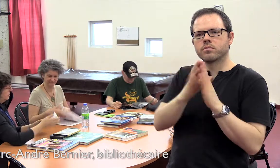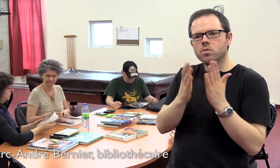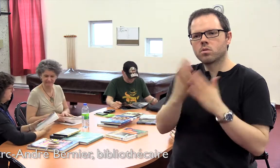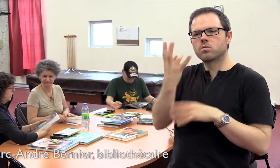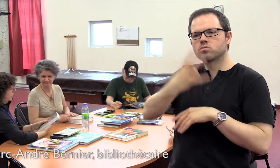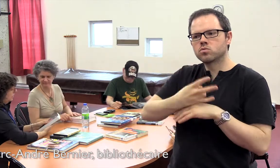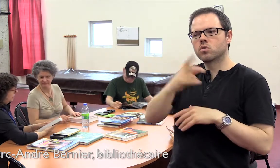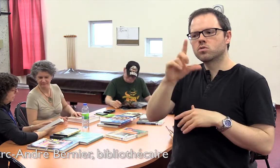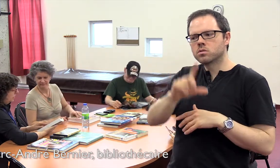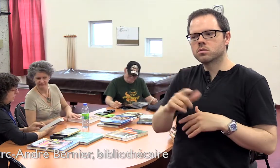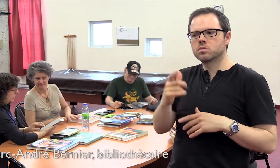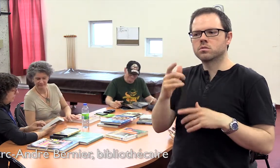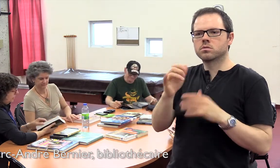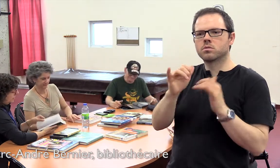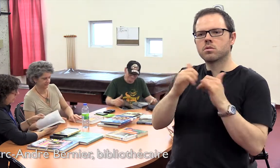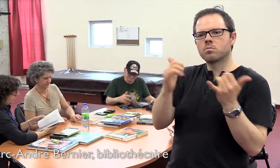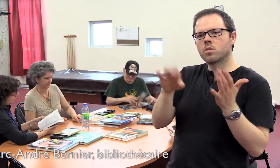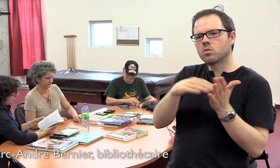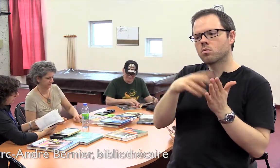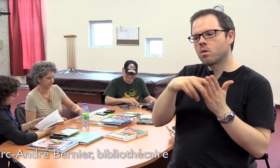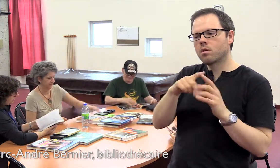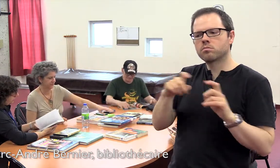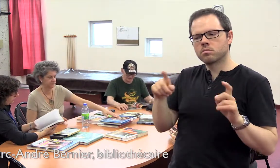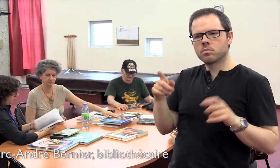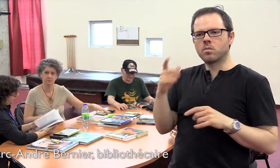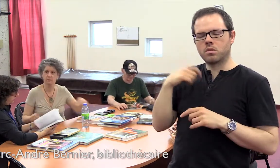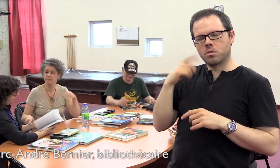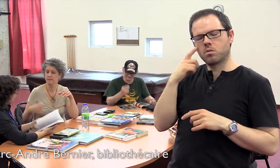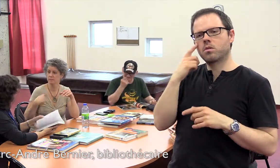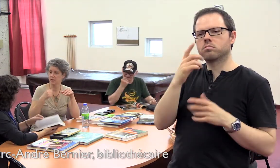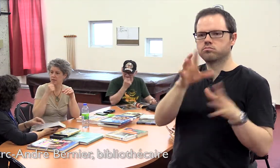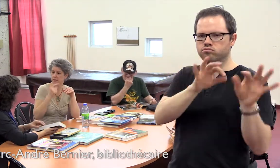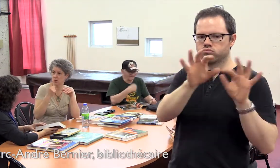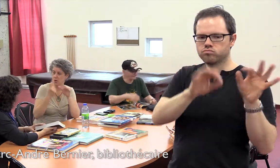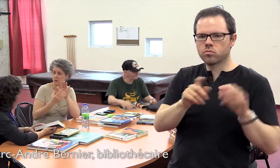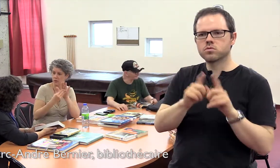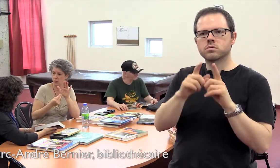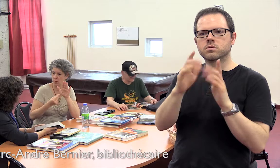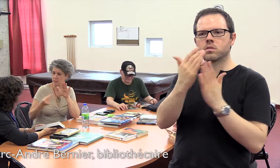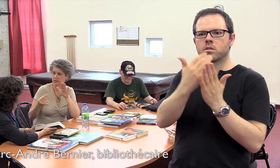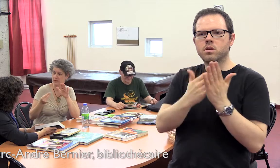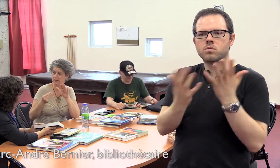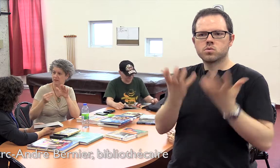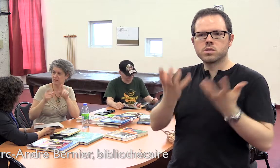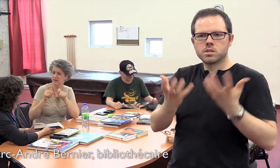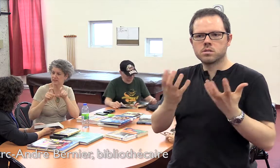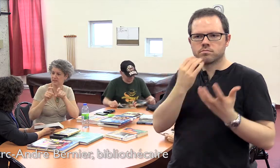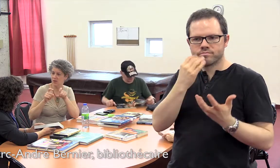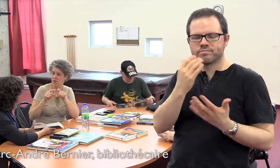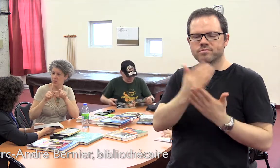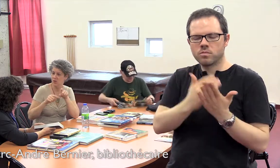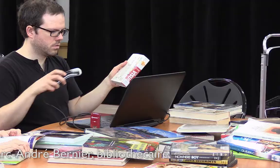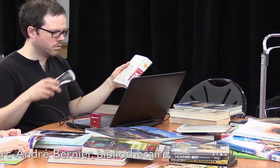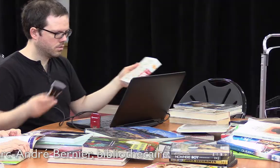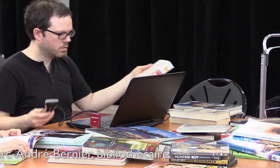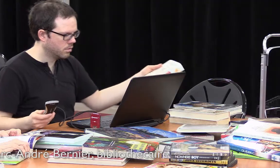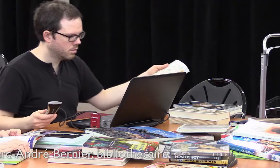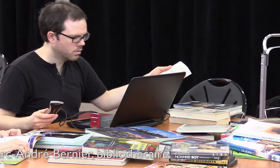'ils seraient plus intéressés sur des revues qui avaient certaines thématiques comme le lundi, le journal, des revues de cuisine.